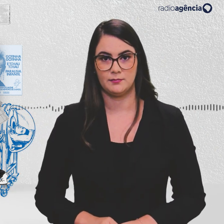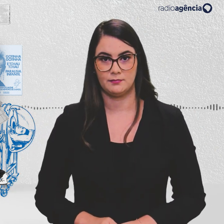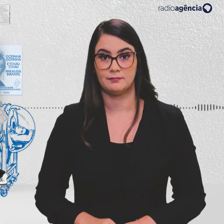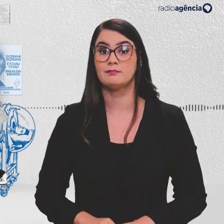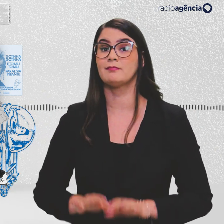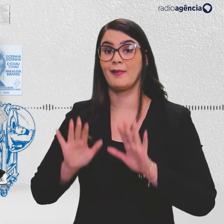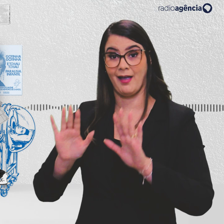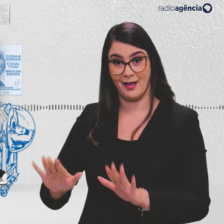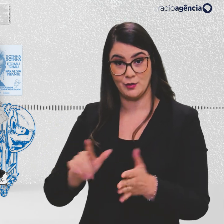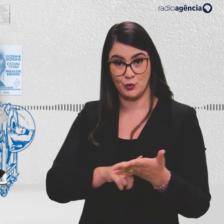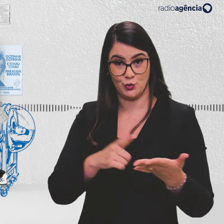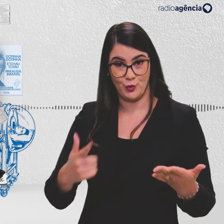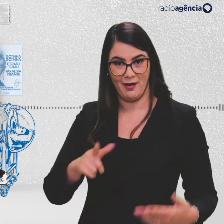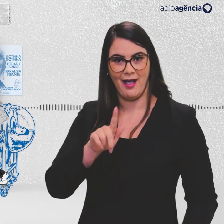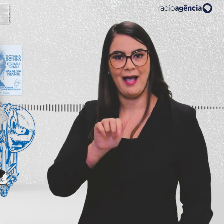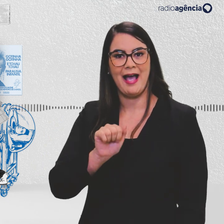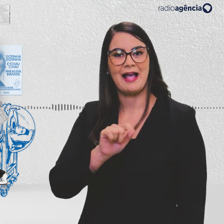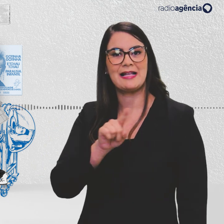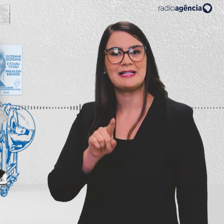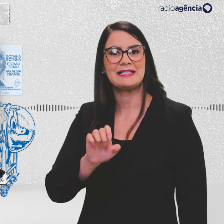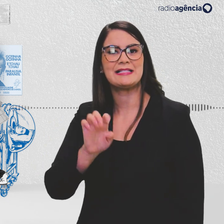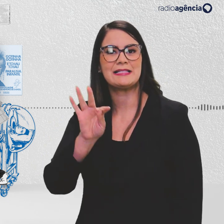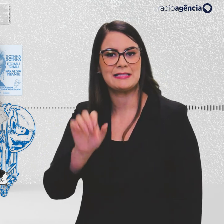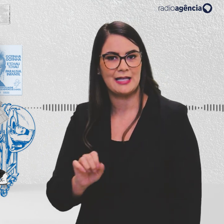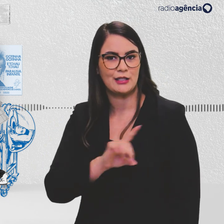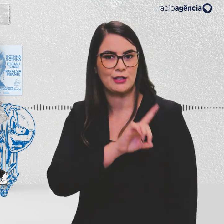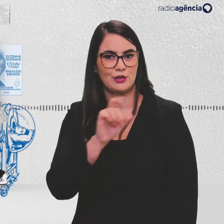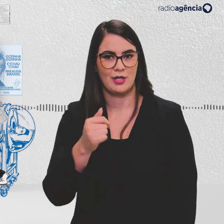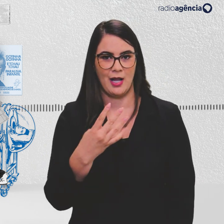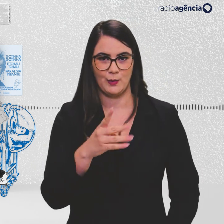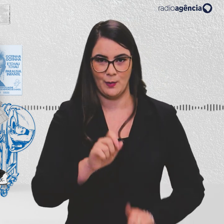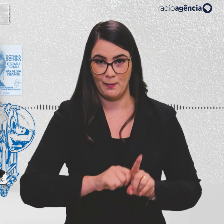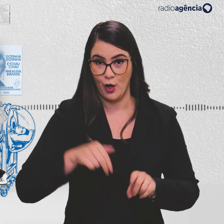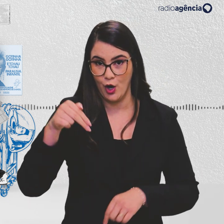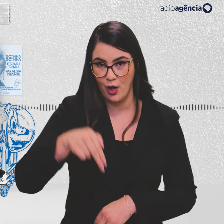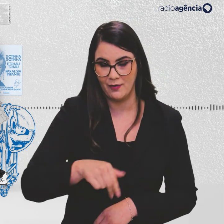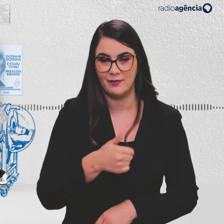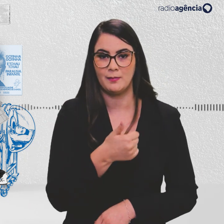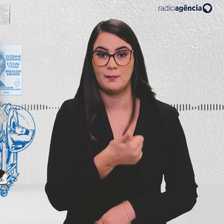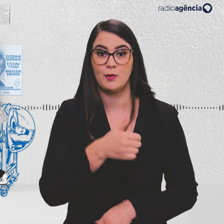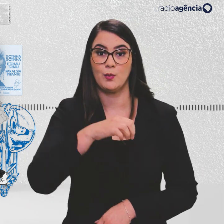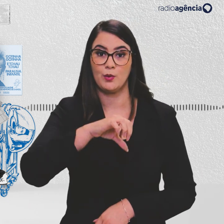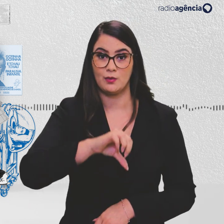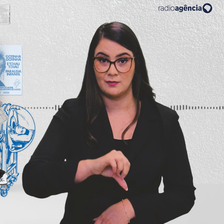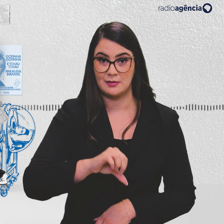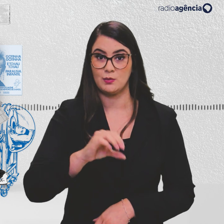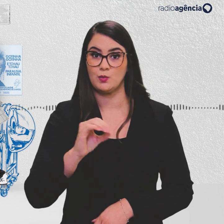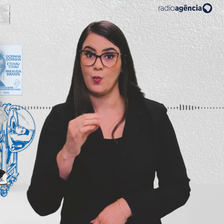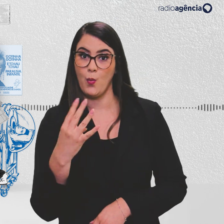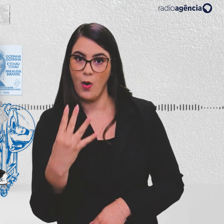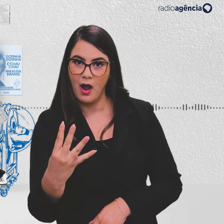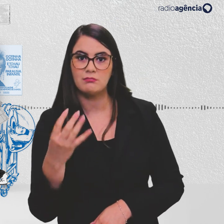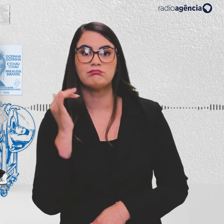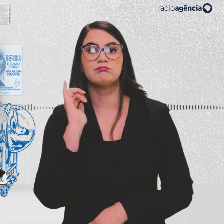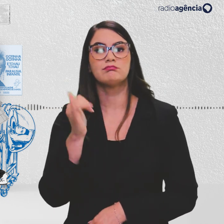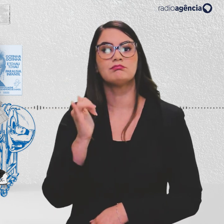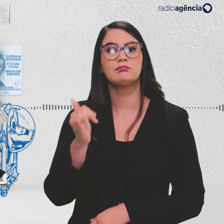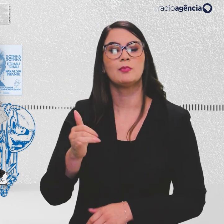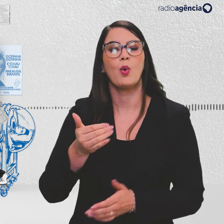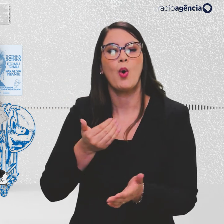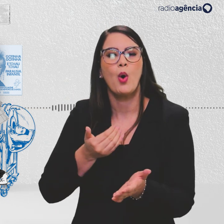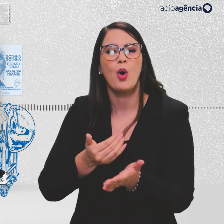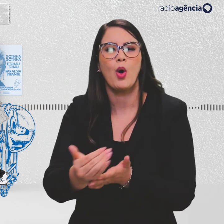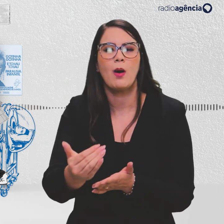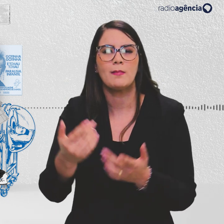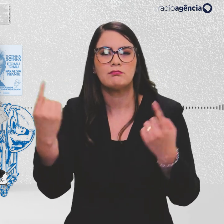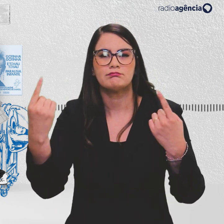Assim, o jornal Gazeta de Notícias, do dia 14 de novembro de 1904, narrou o início dos